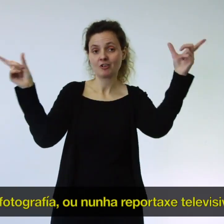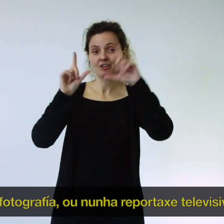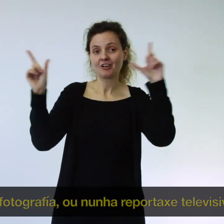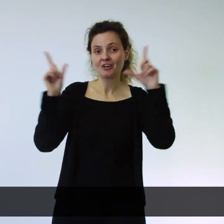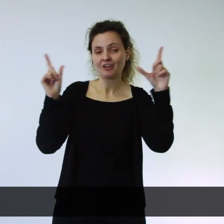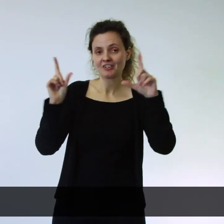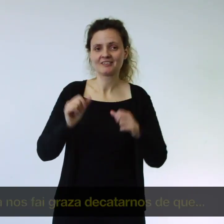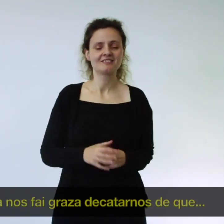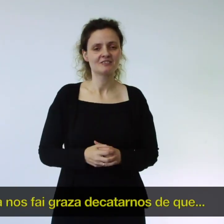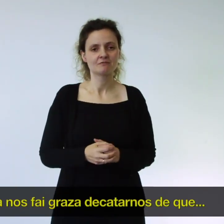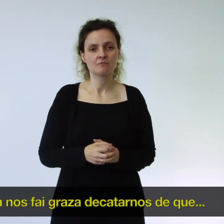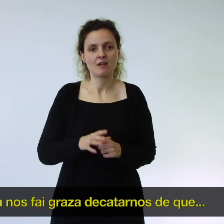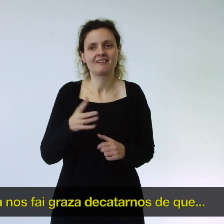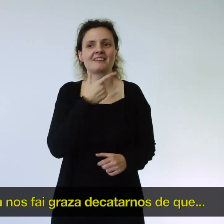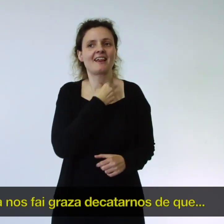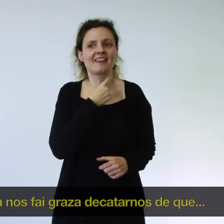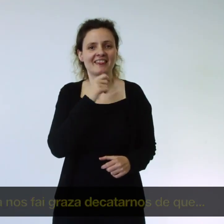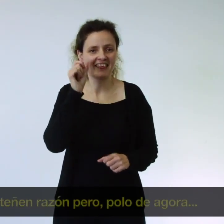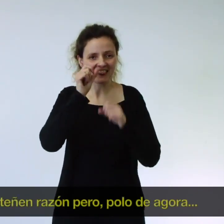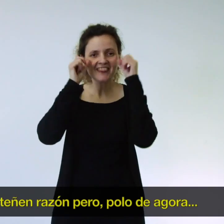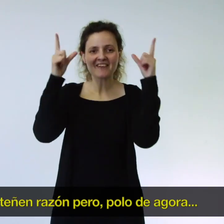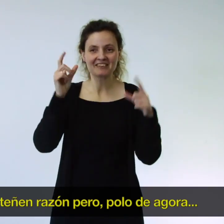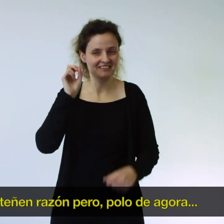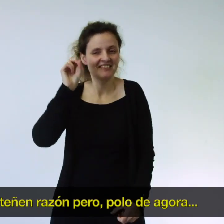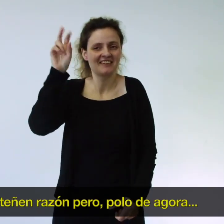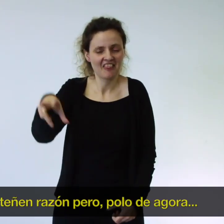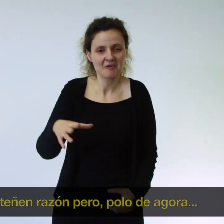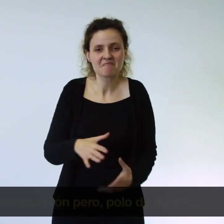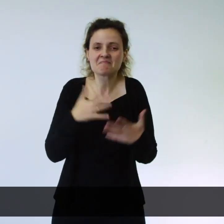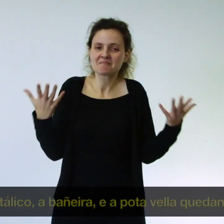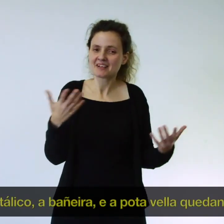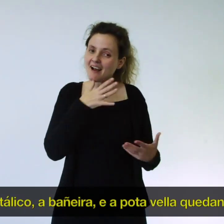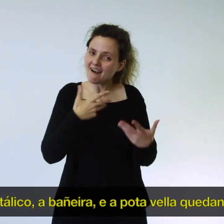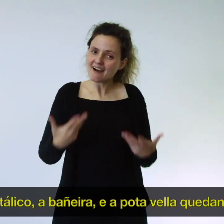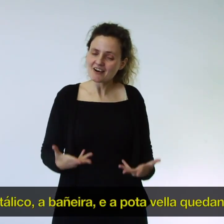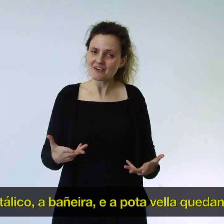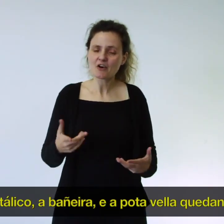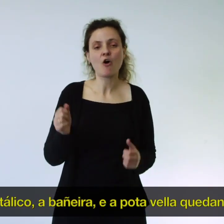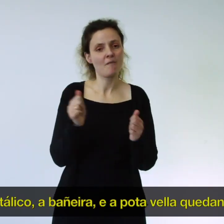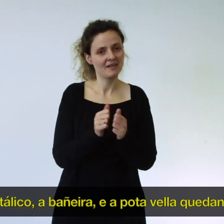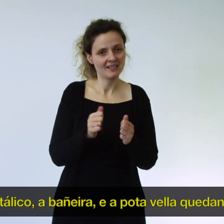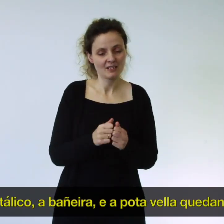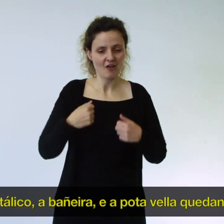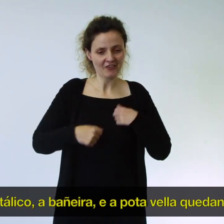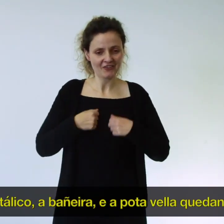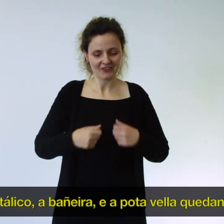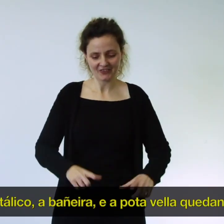televisiva, ata nos fai graza de catarnos de que teñen razón, pero polo de agora, o metálico, a bañeira e a pota bella